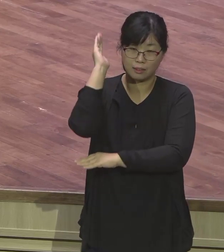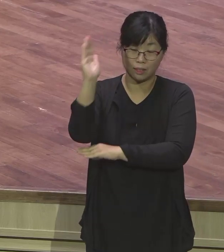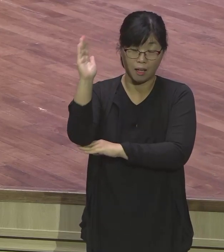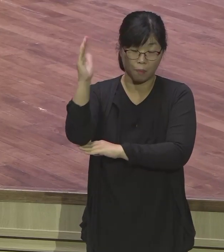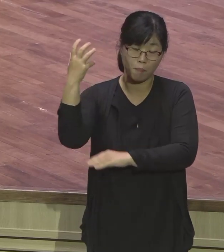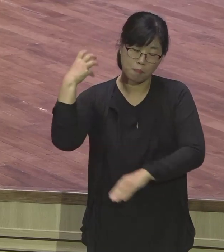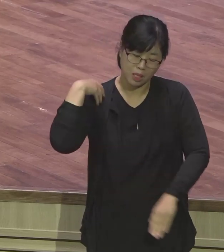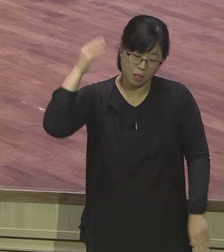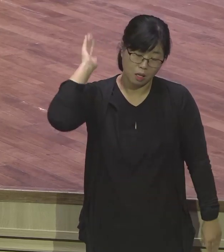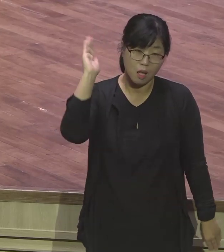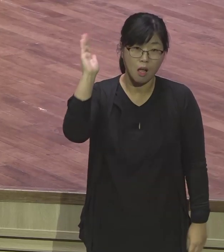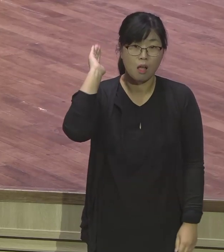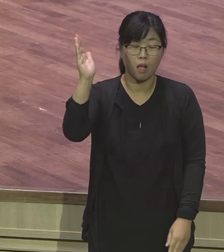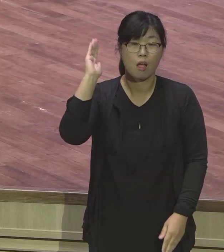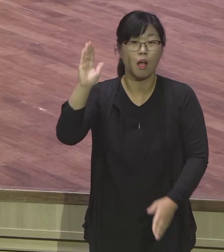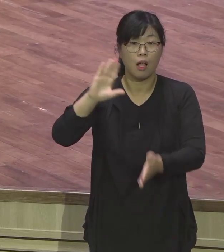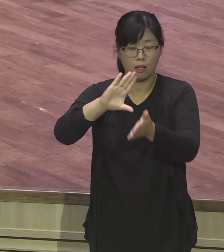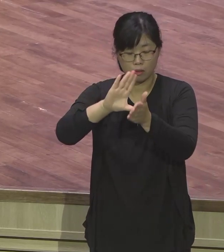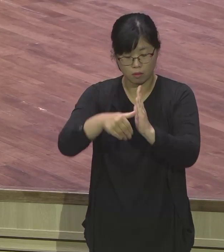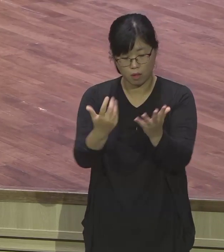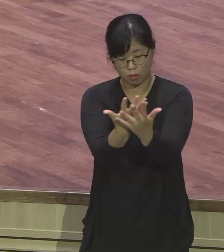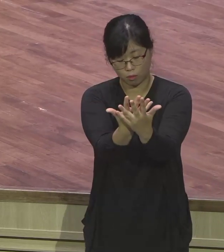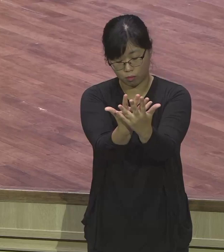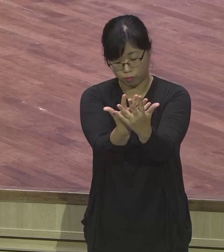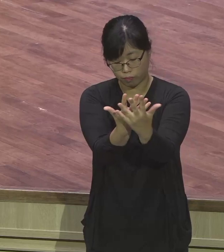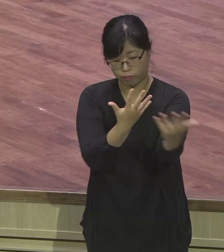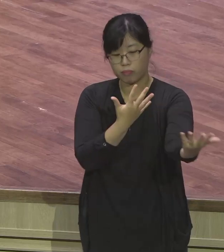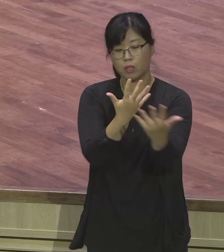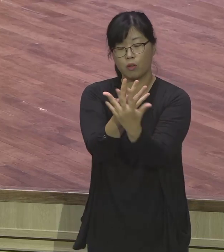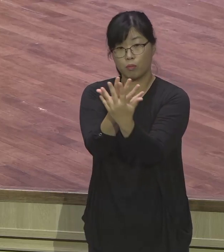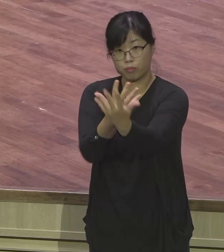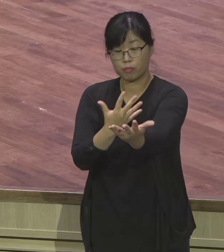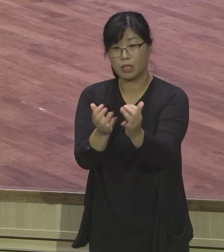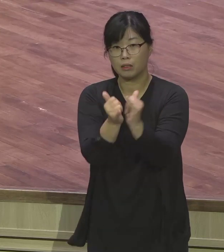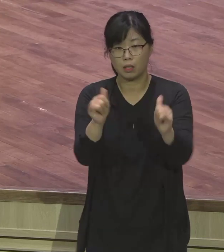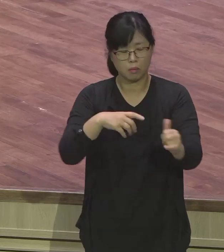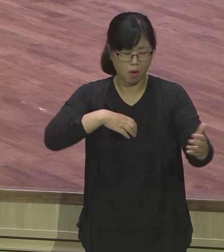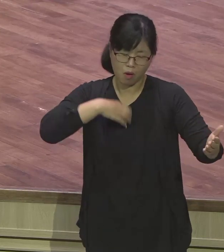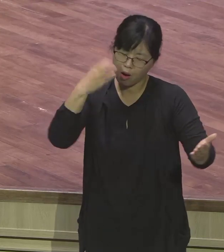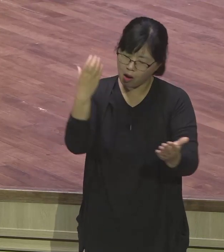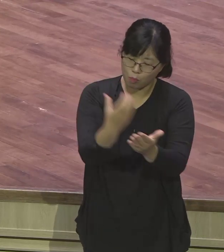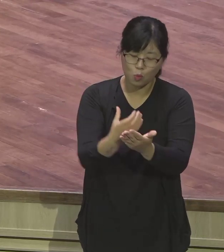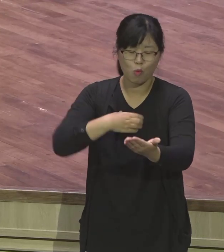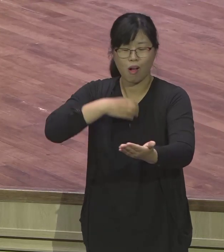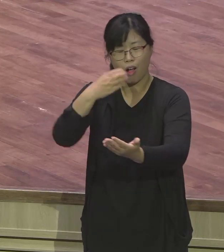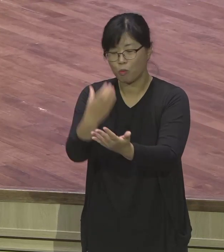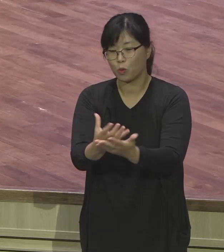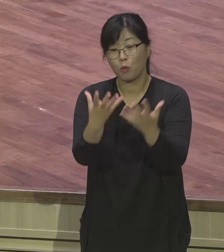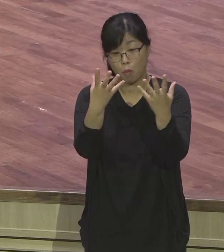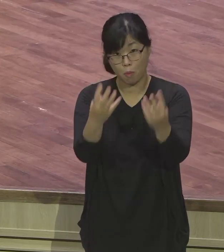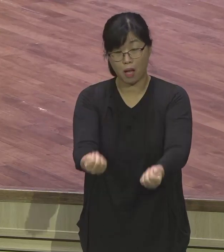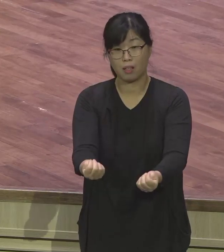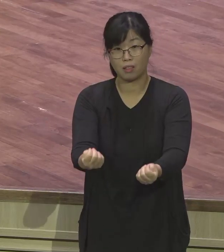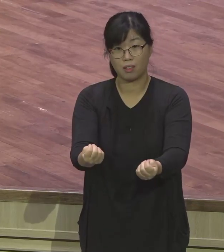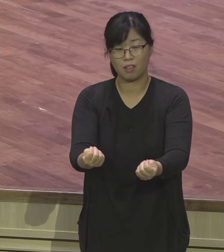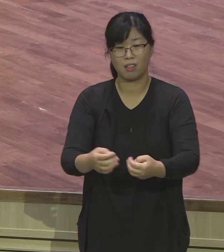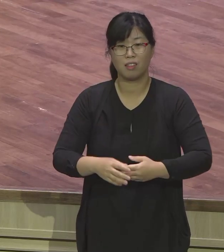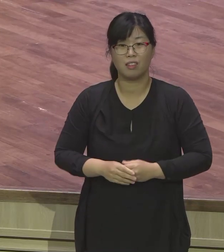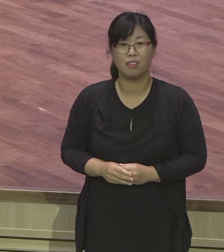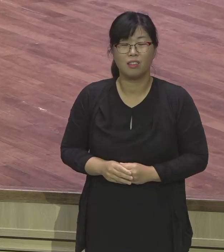너무 다들 막 감동을 받고, 받아서 그 학기마다 좀 해달라고 해서 이번에 할 수 없이도